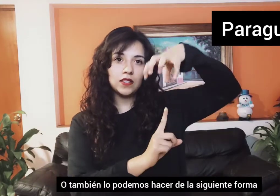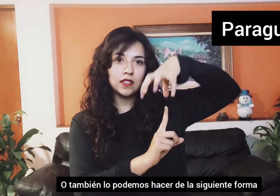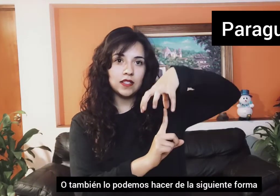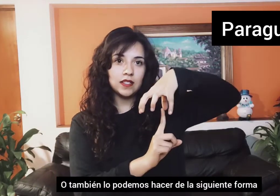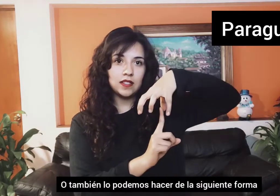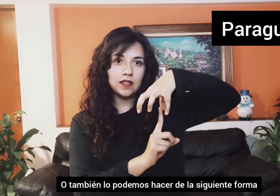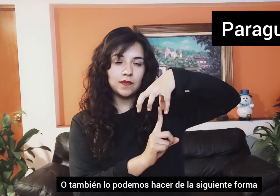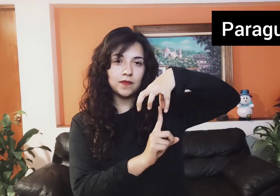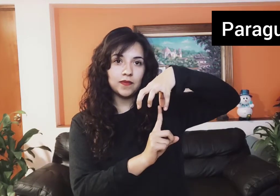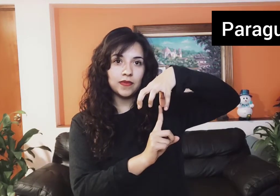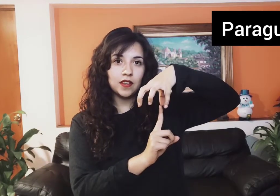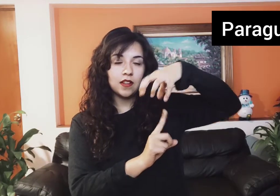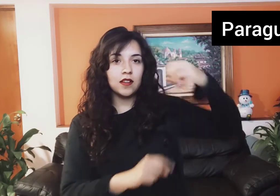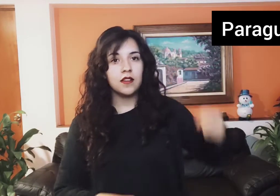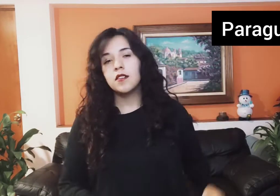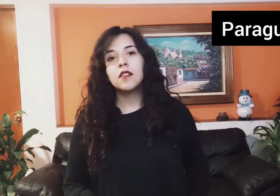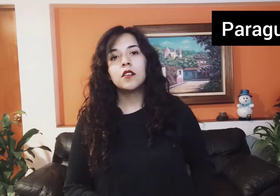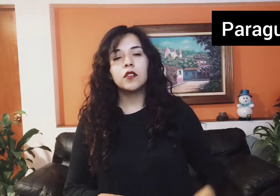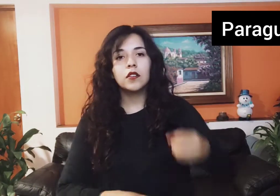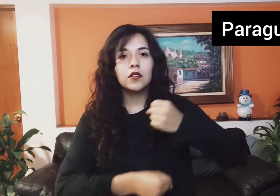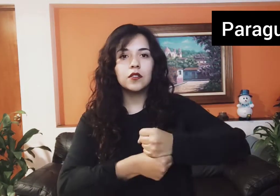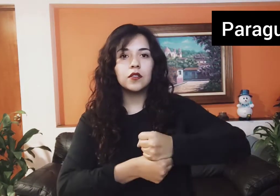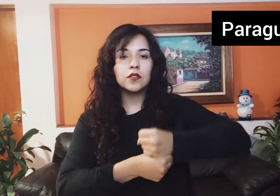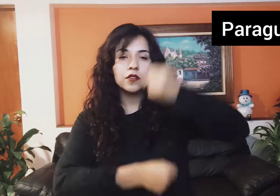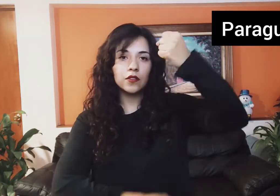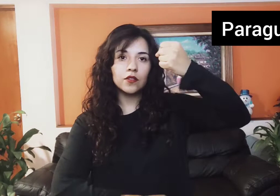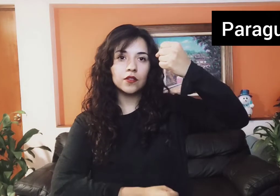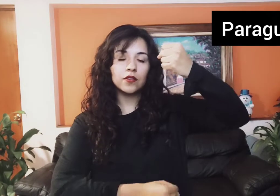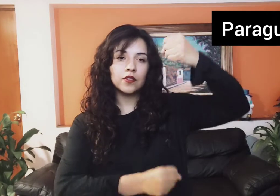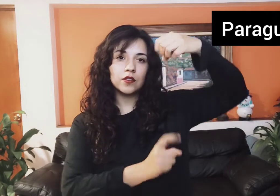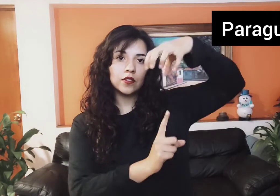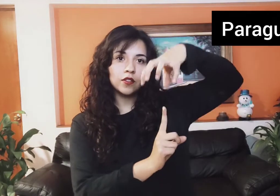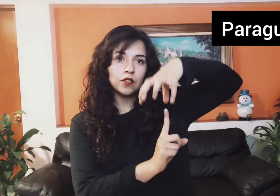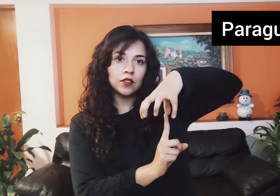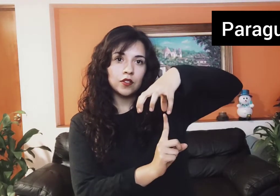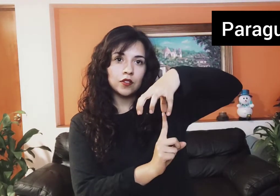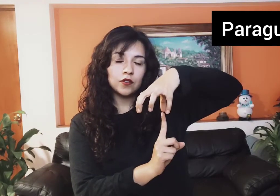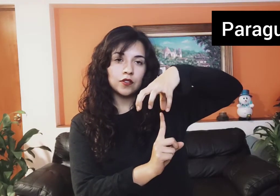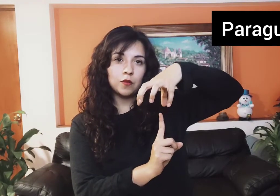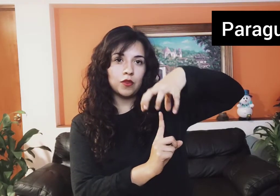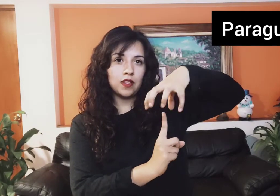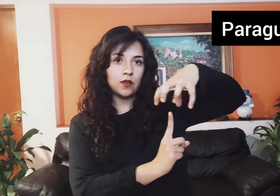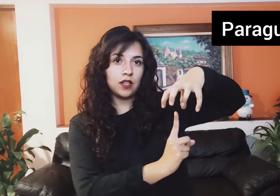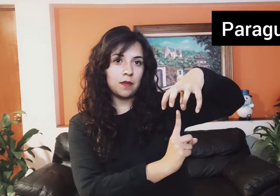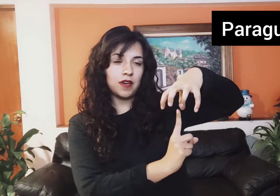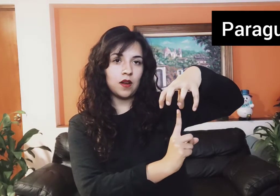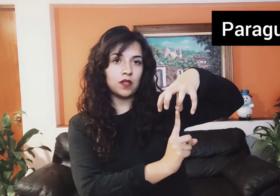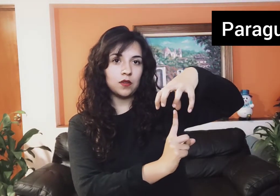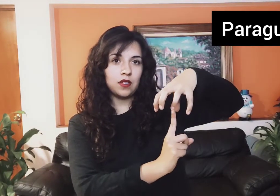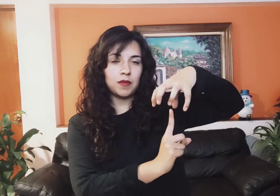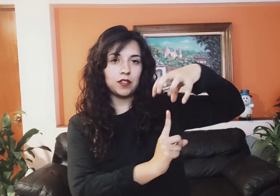simulando el paraguas con la mano.